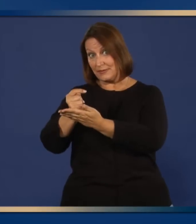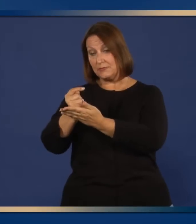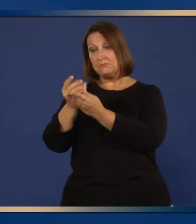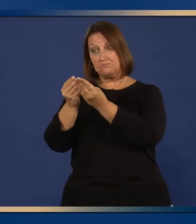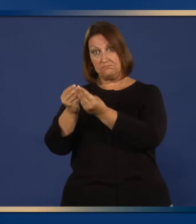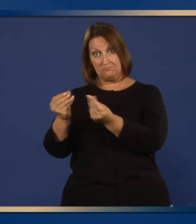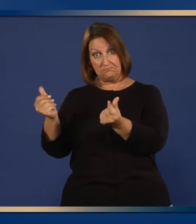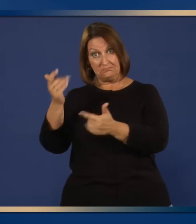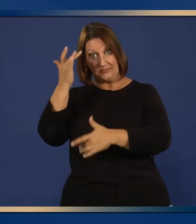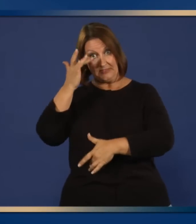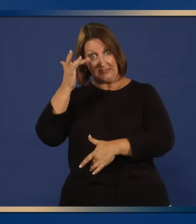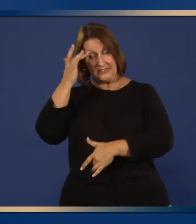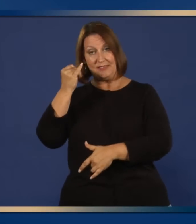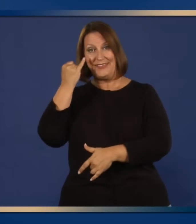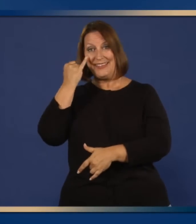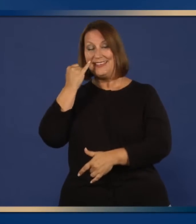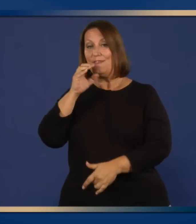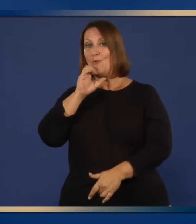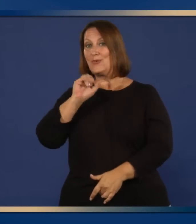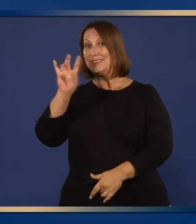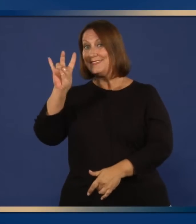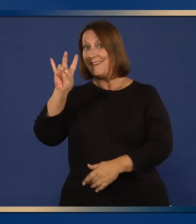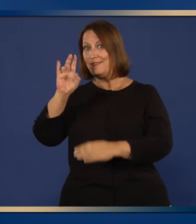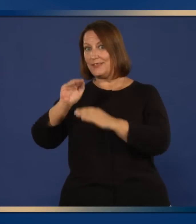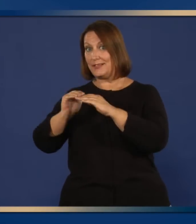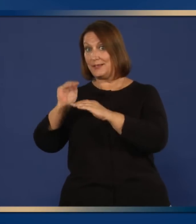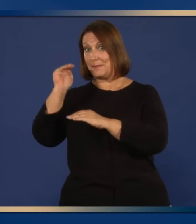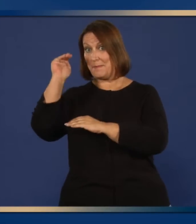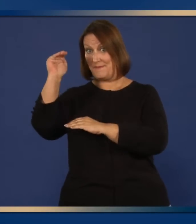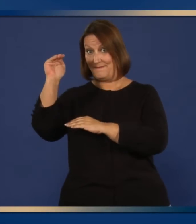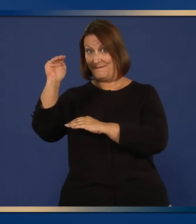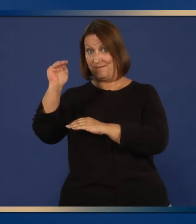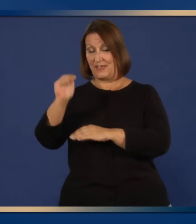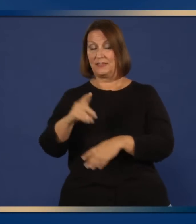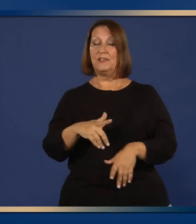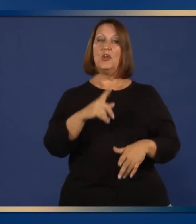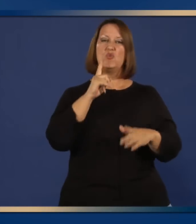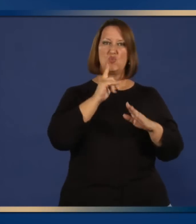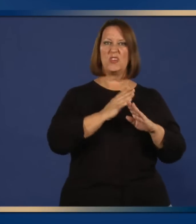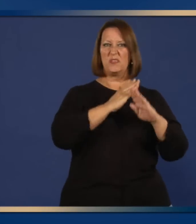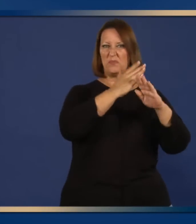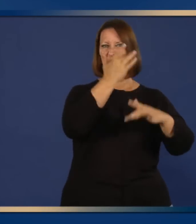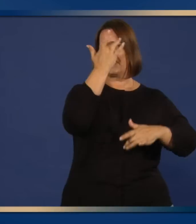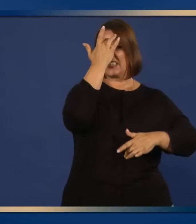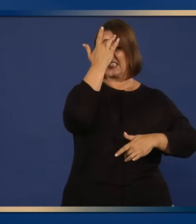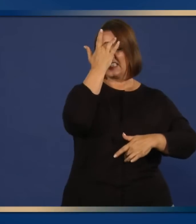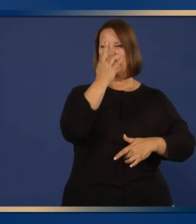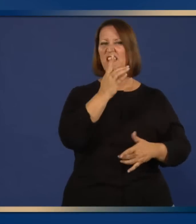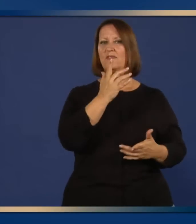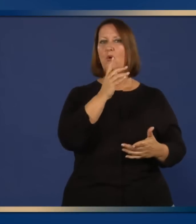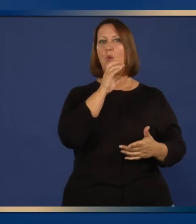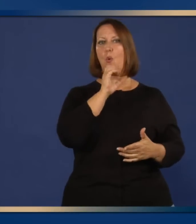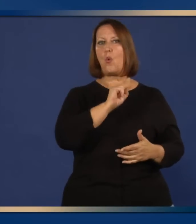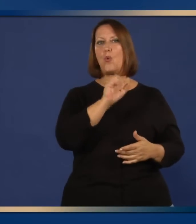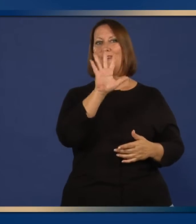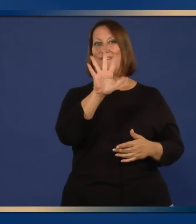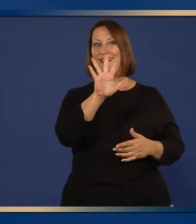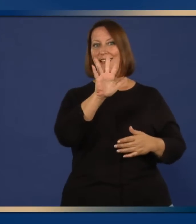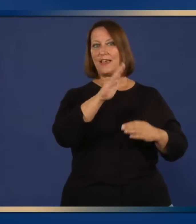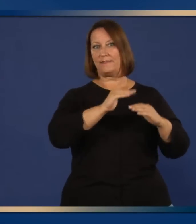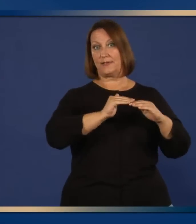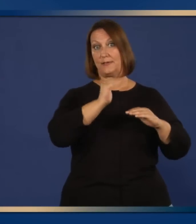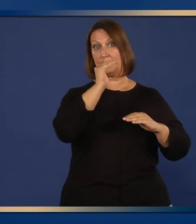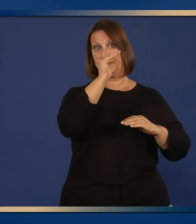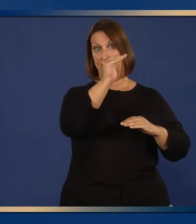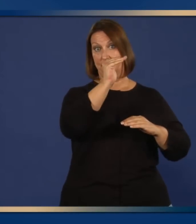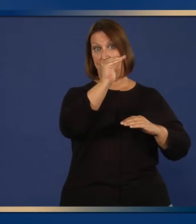Zanamivir solo debe utilizarse para el tratamiento de personas de 7 años y más y para